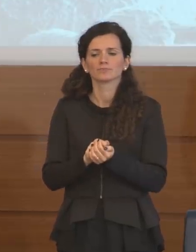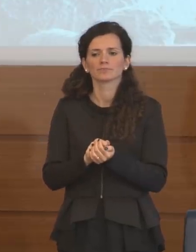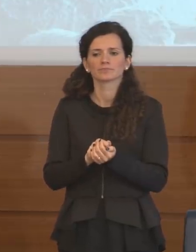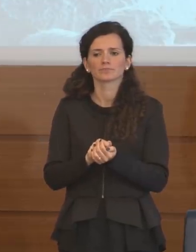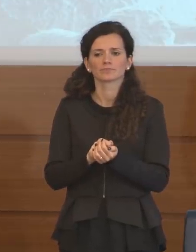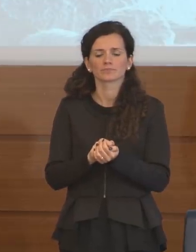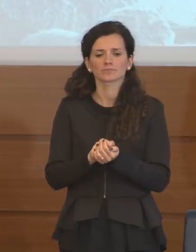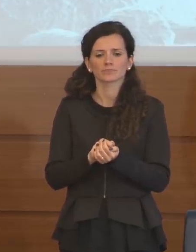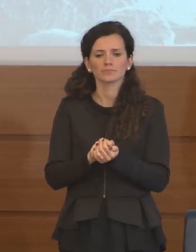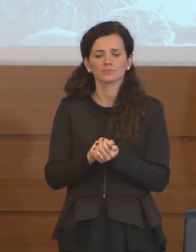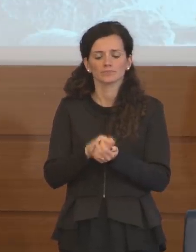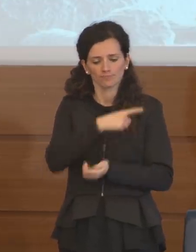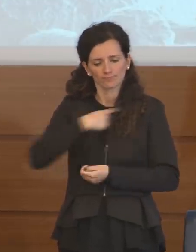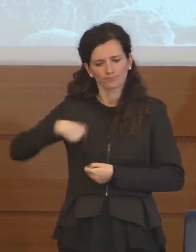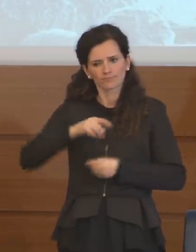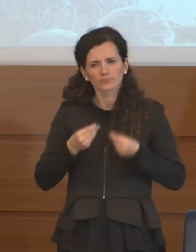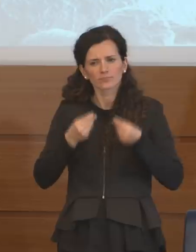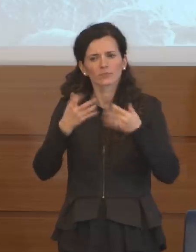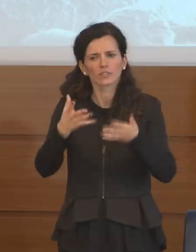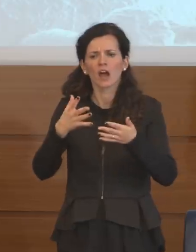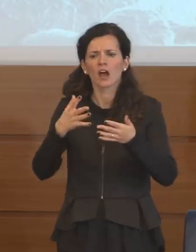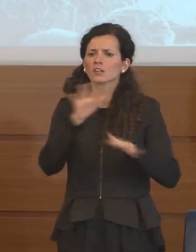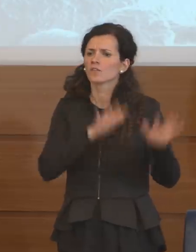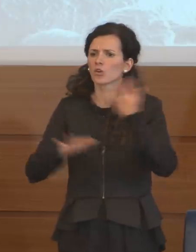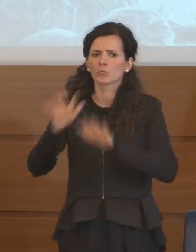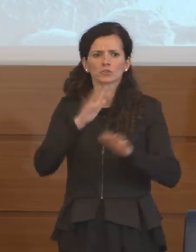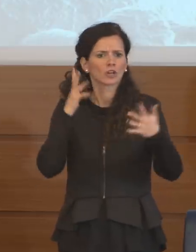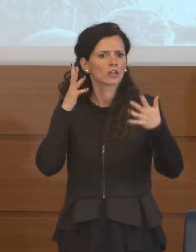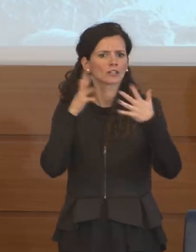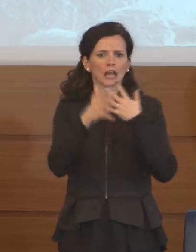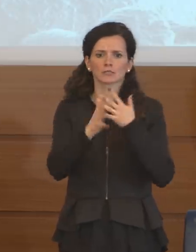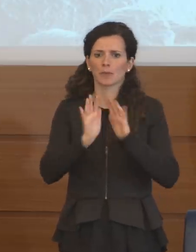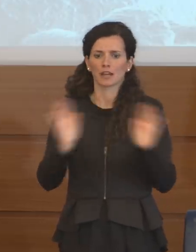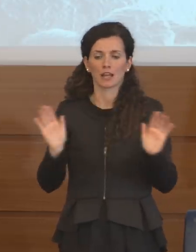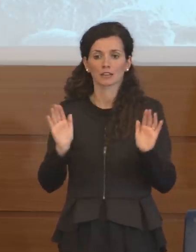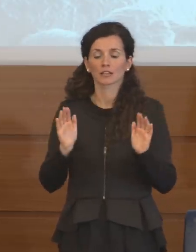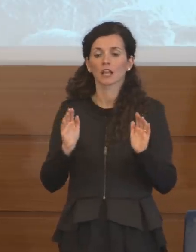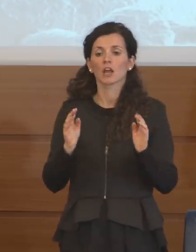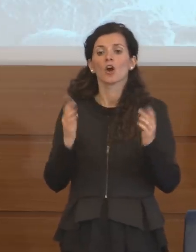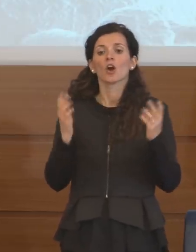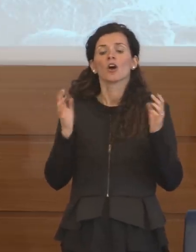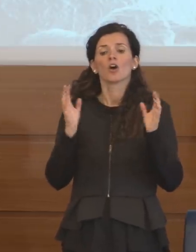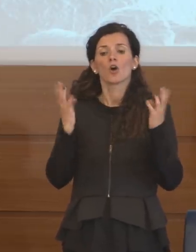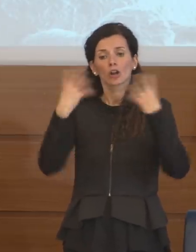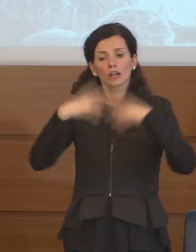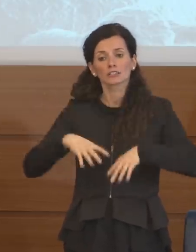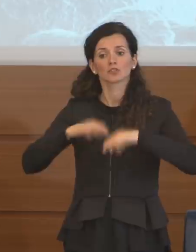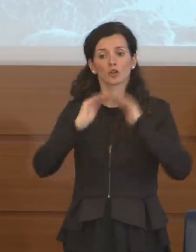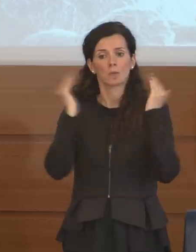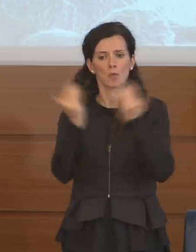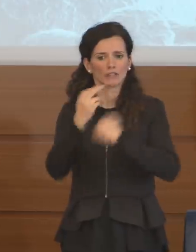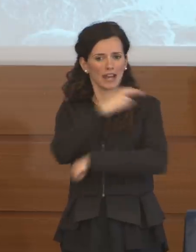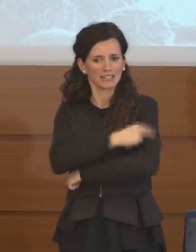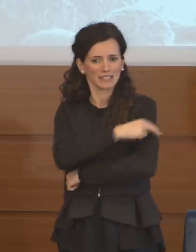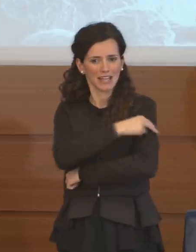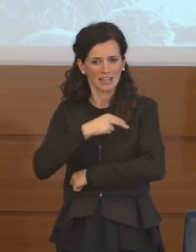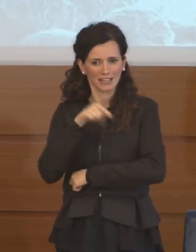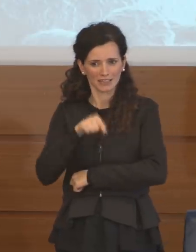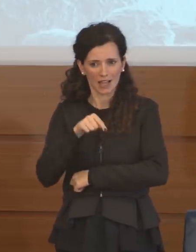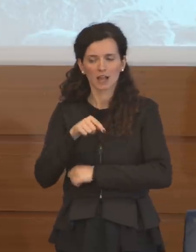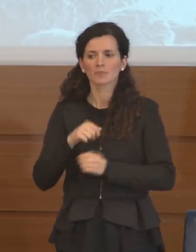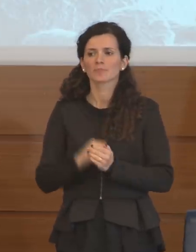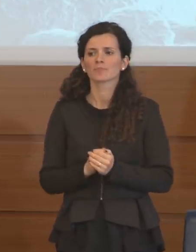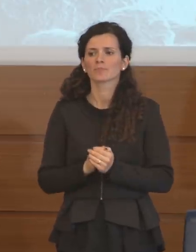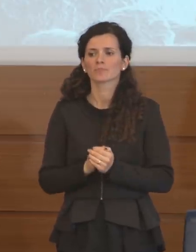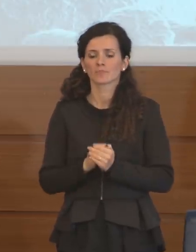una informazione assolutamente trasparente ma per l'Organizzazione Mondiale della Sanità il dato che